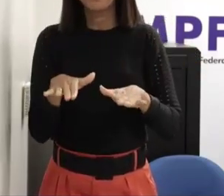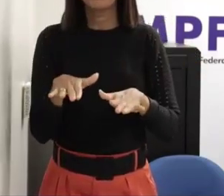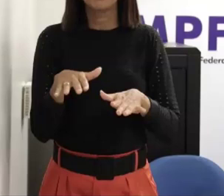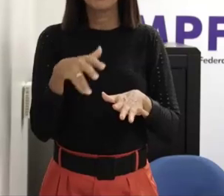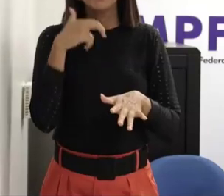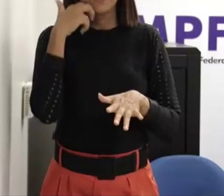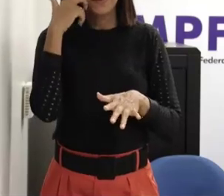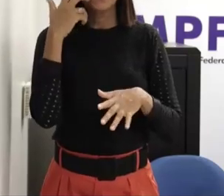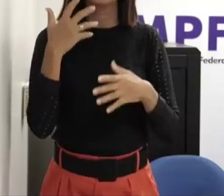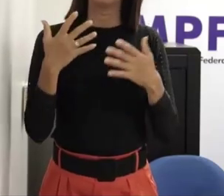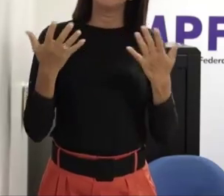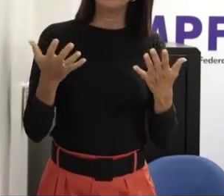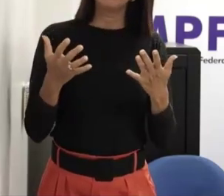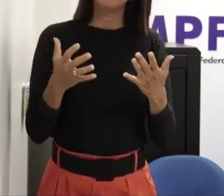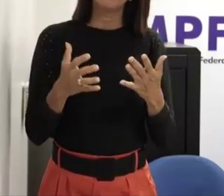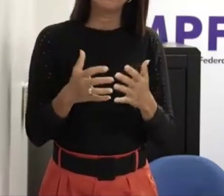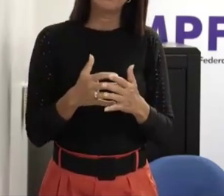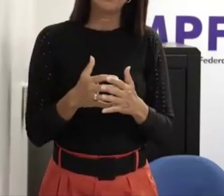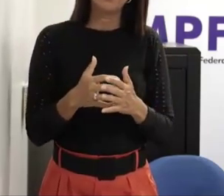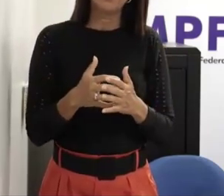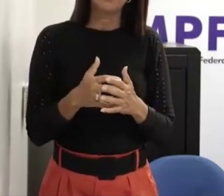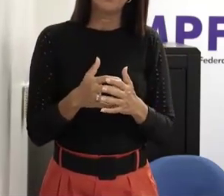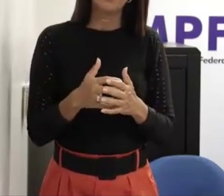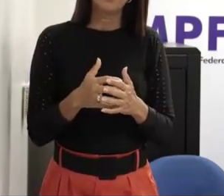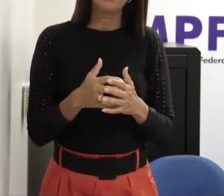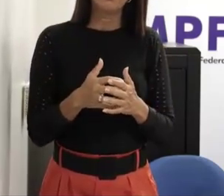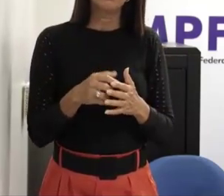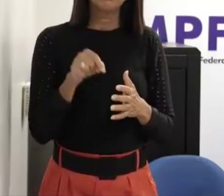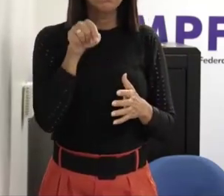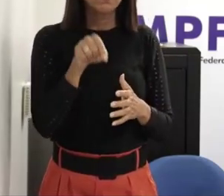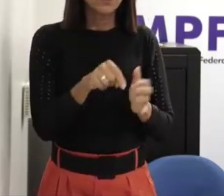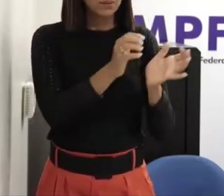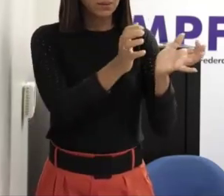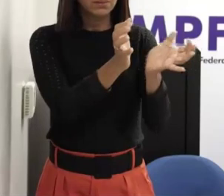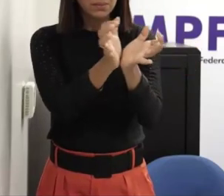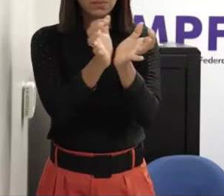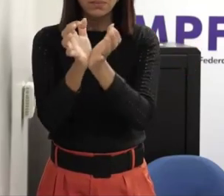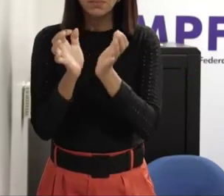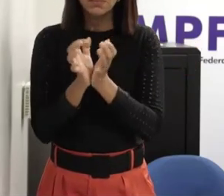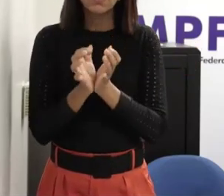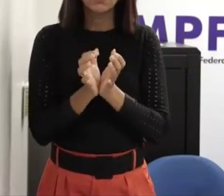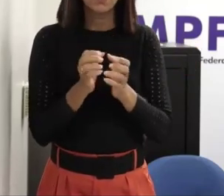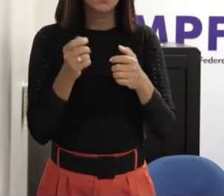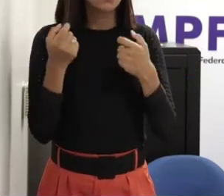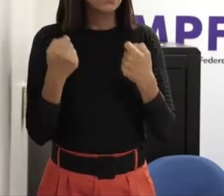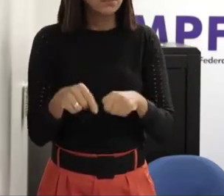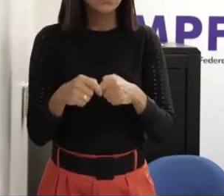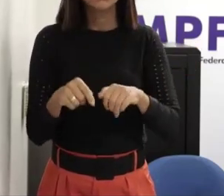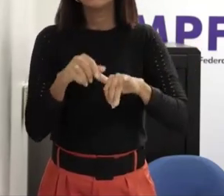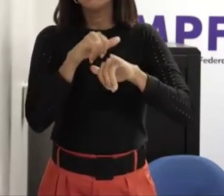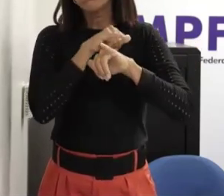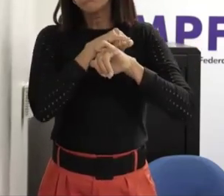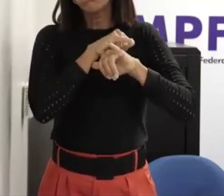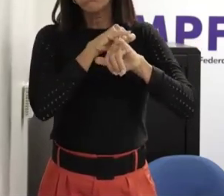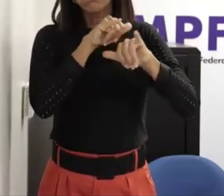inicialmente com a questão dos órgãos que estão aqui em campanha aberta né para que a gente fale mais